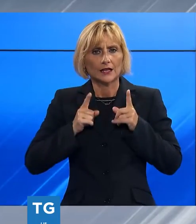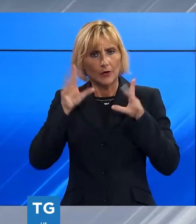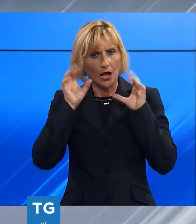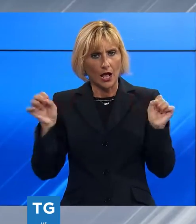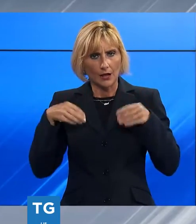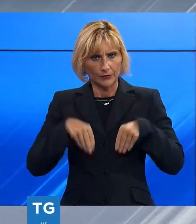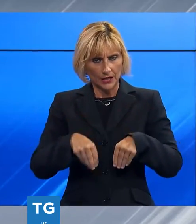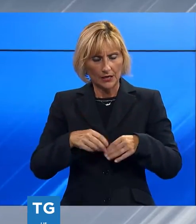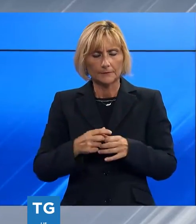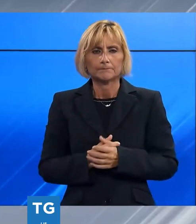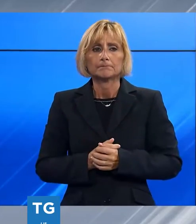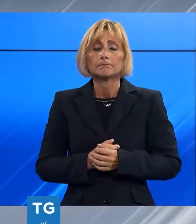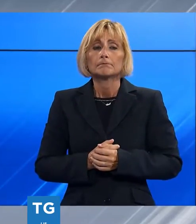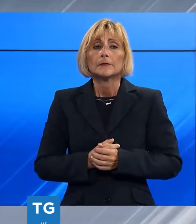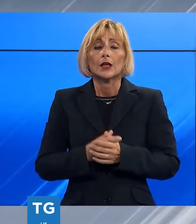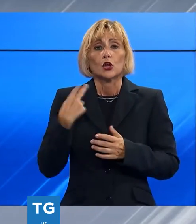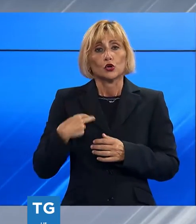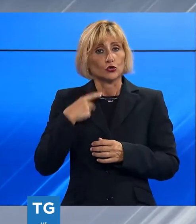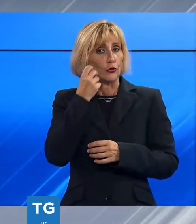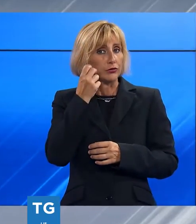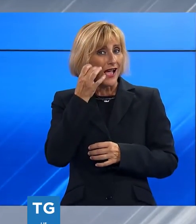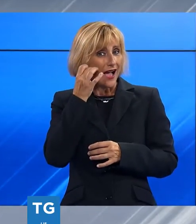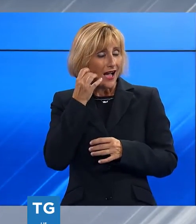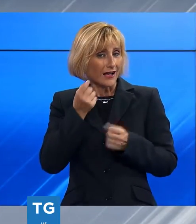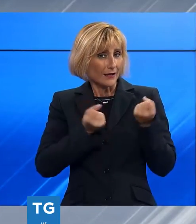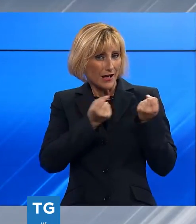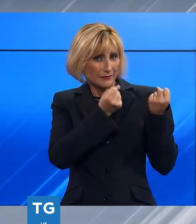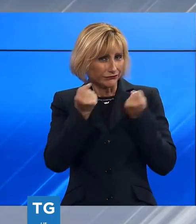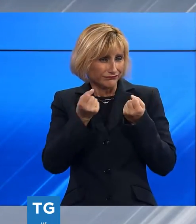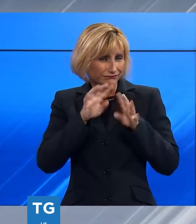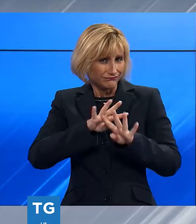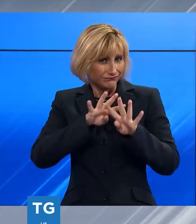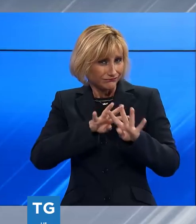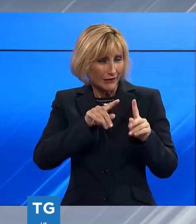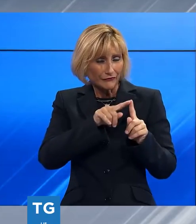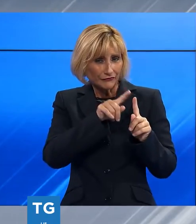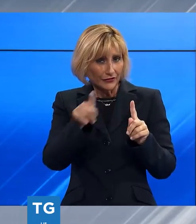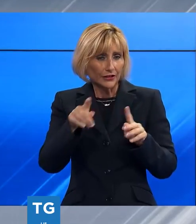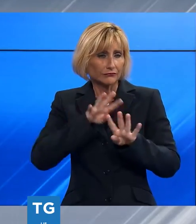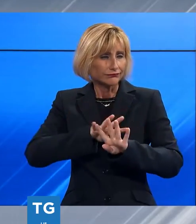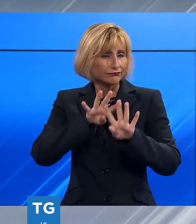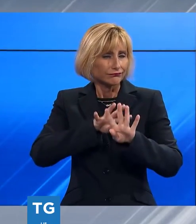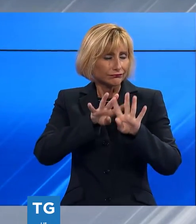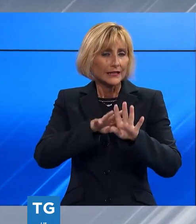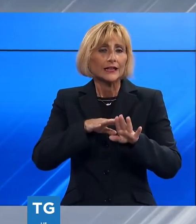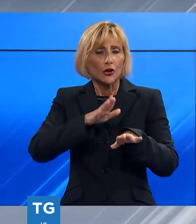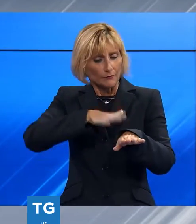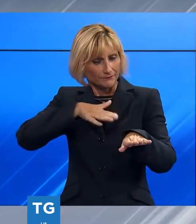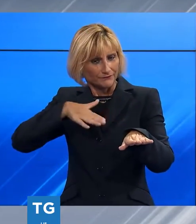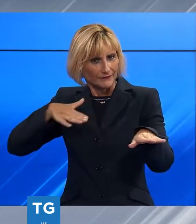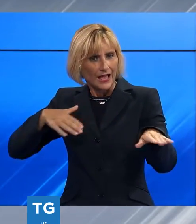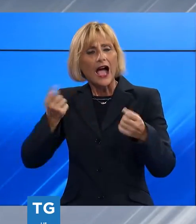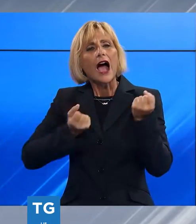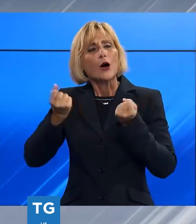Una volta lasciata la sede della Croce Bianca, il carro funebre è stato scortato dal corteo delle auto di servizio fino all'imbocco dell